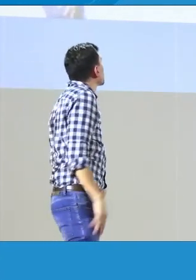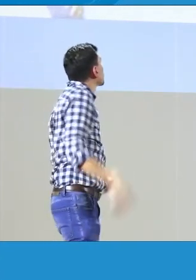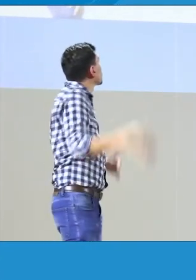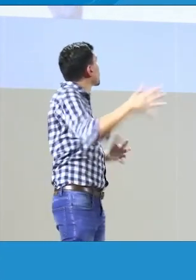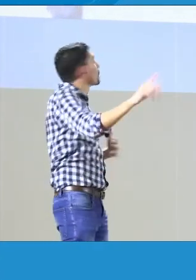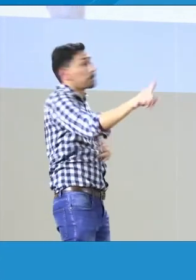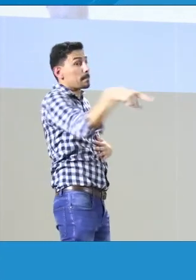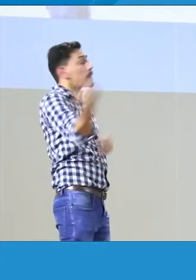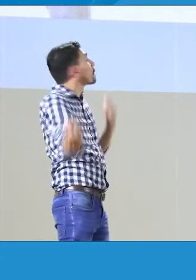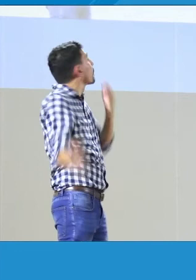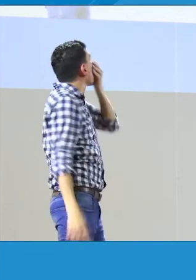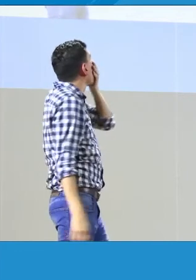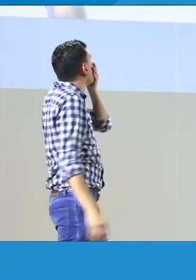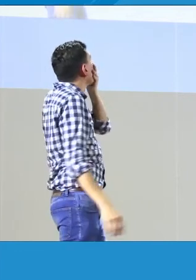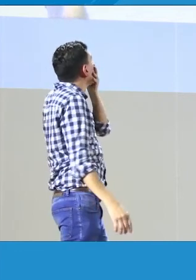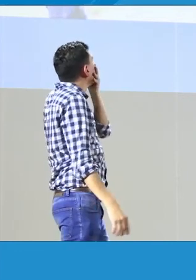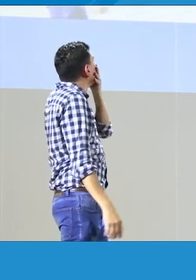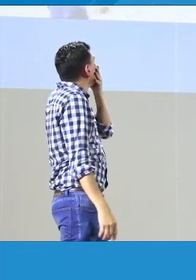decreto. Siguiente.